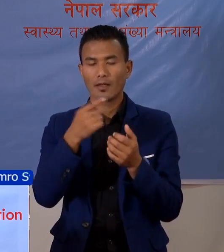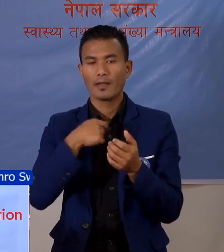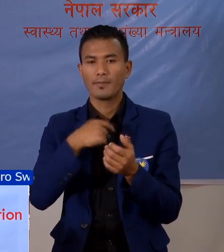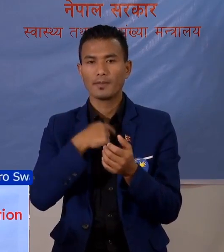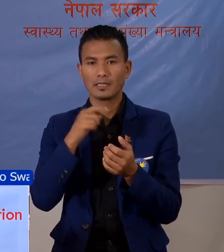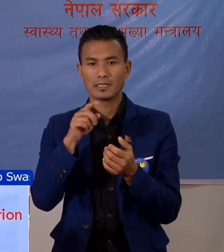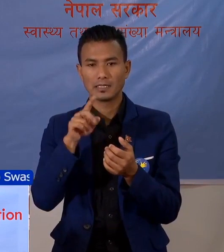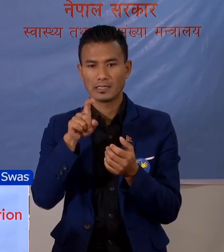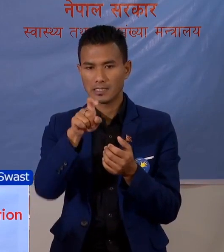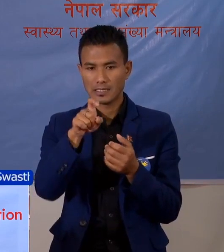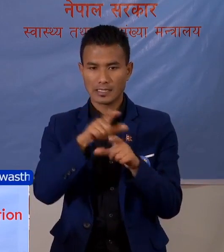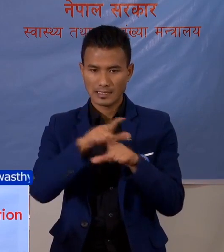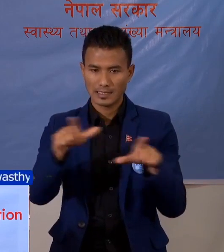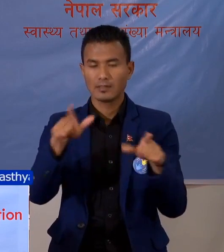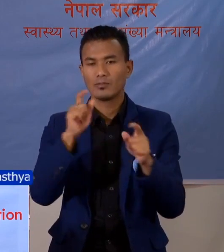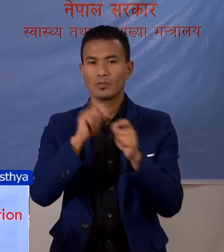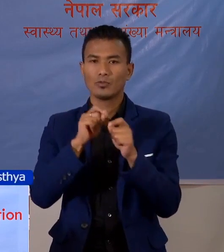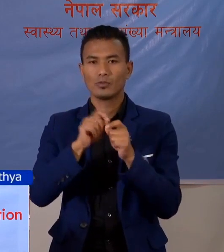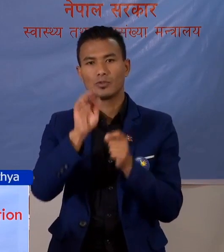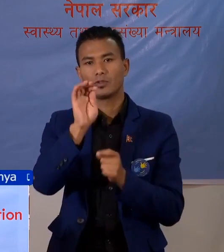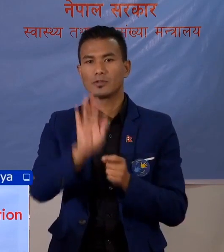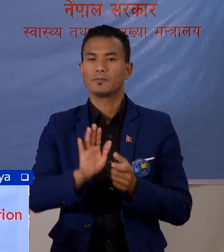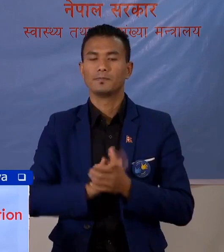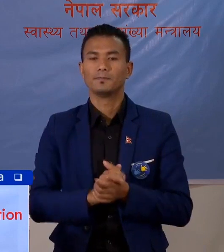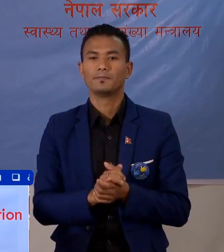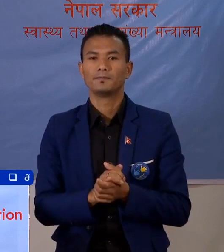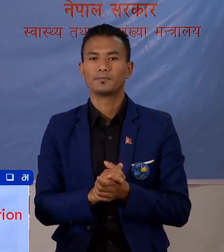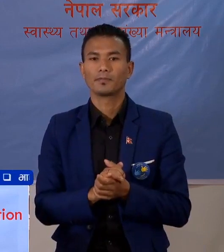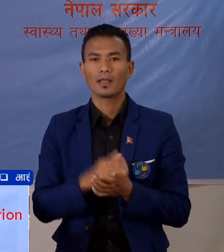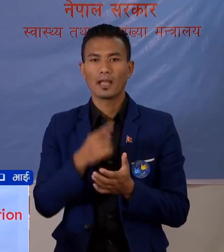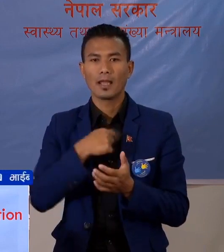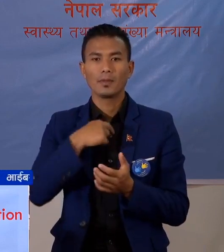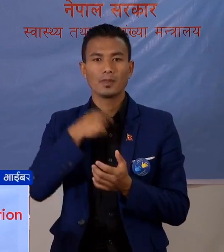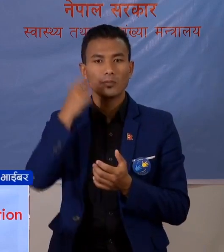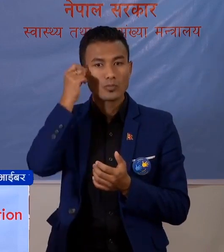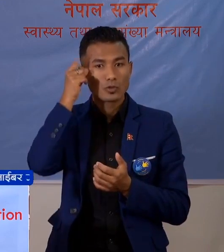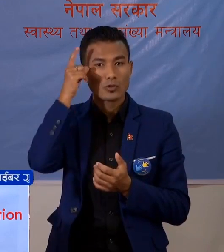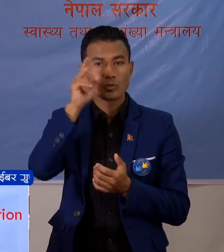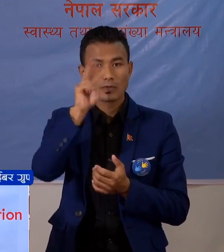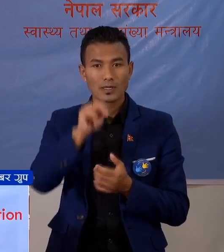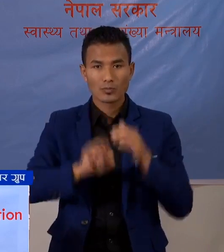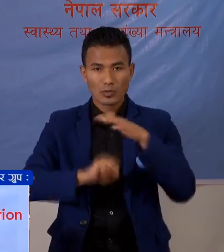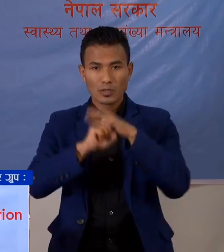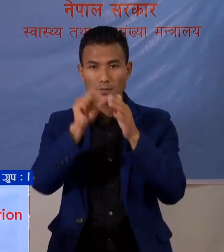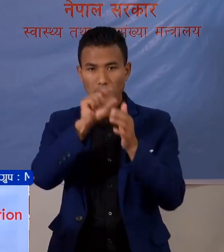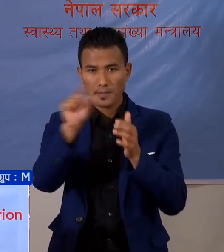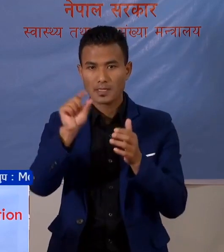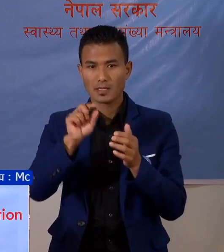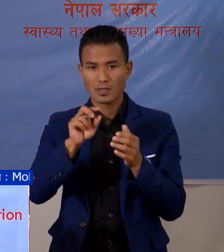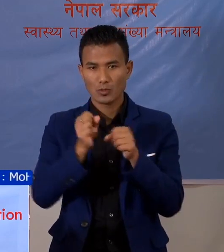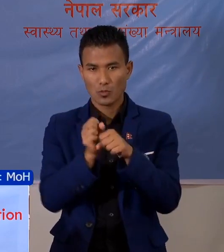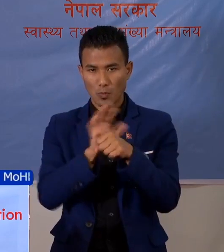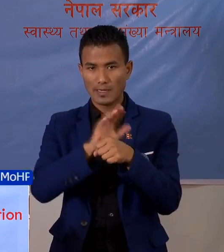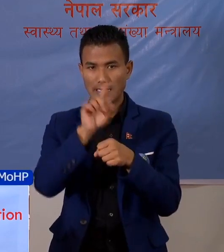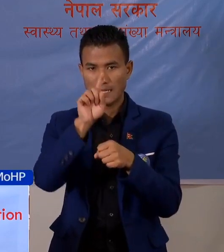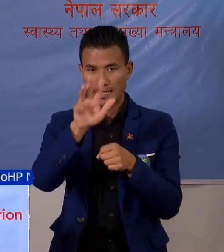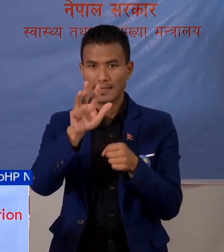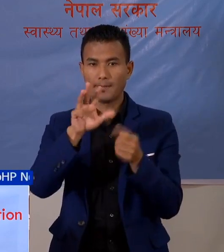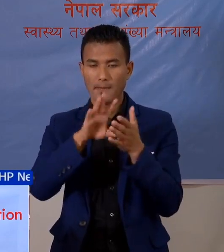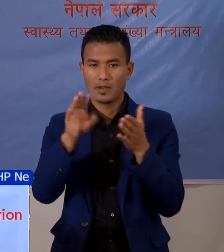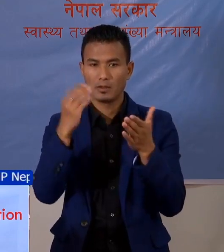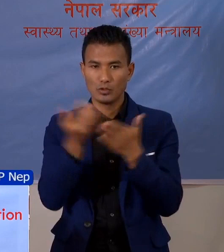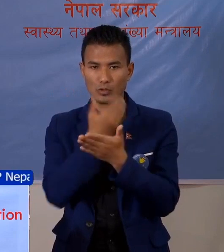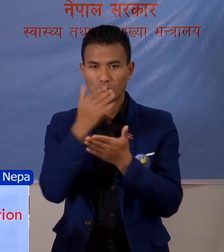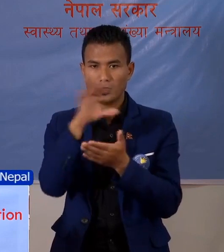संक्रमन गर्णस भने सकीन छाattend। हामेले भुजनुपर्ने मुख्य कुडा वनेको COVID-19 बाट जोगी ने सबई